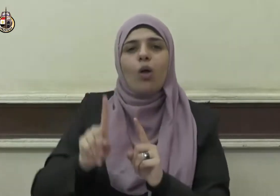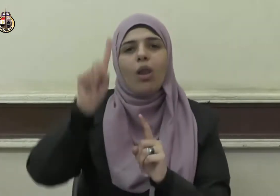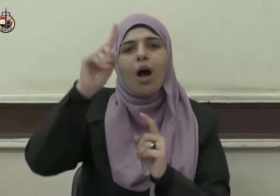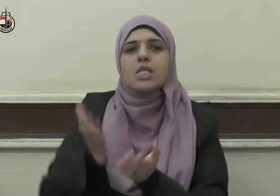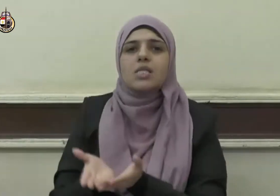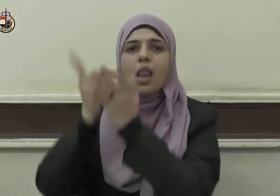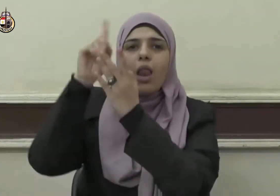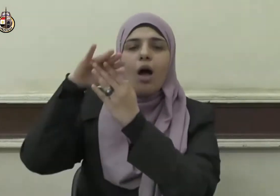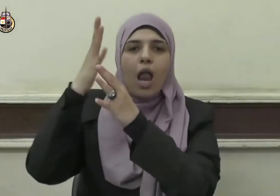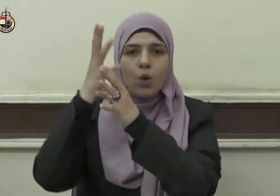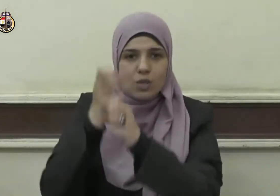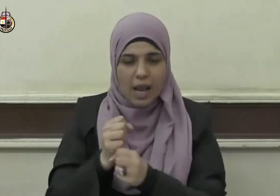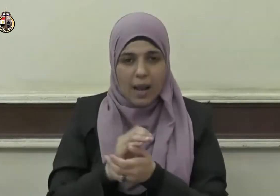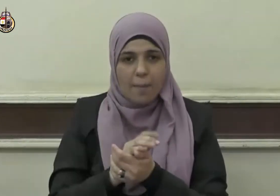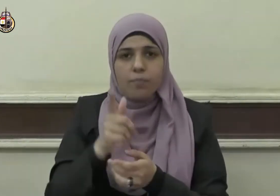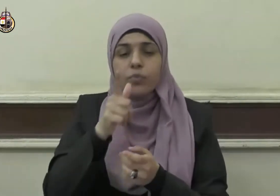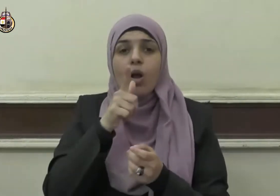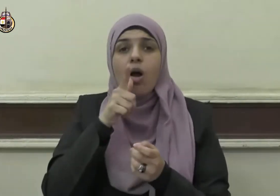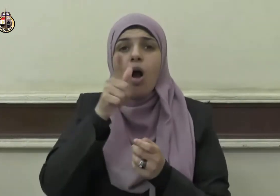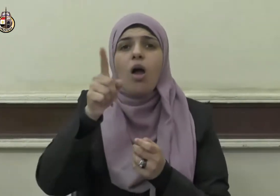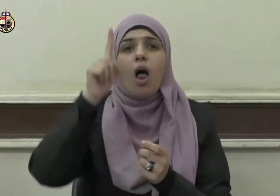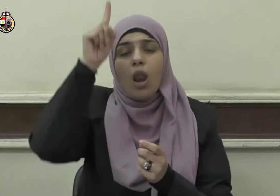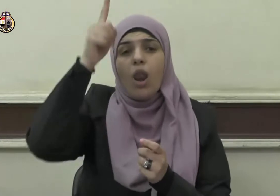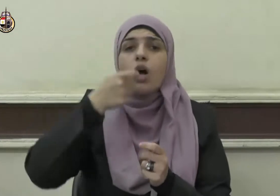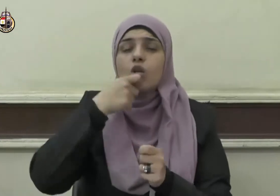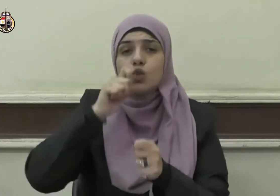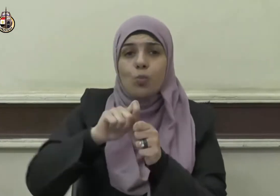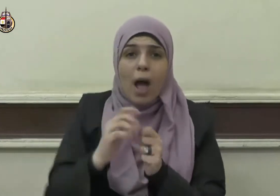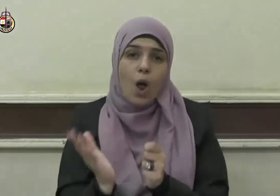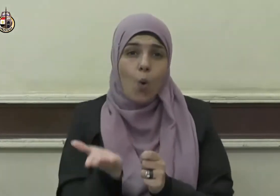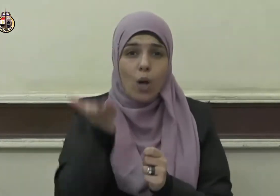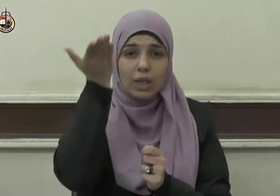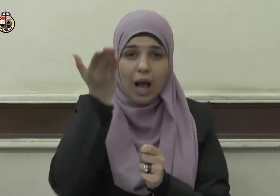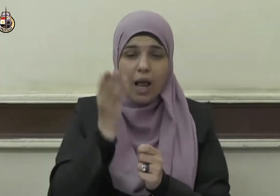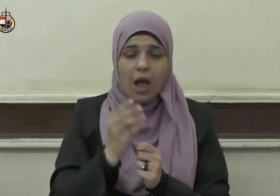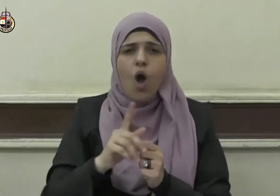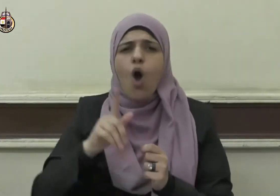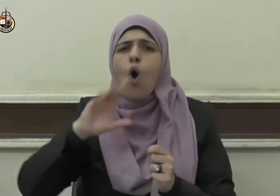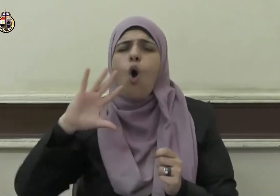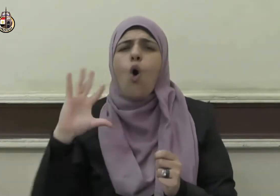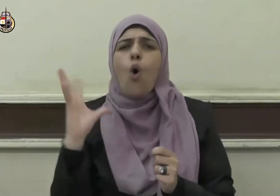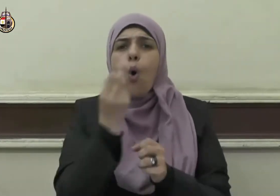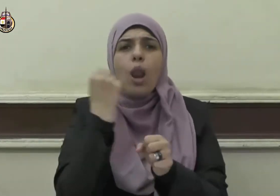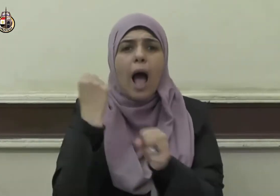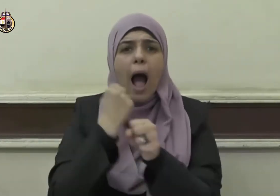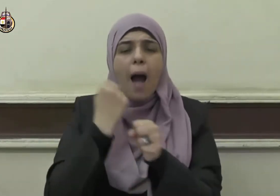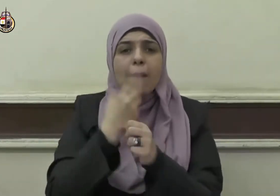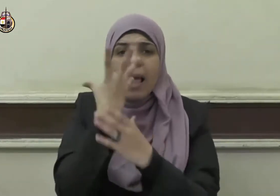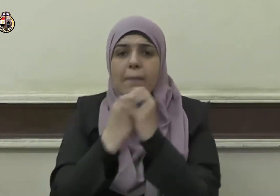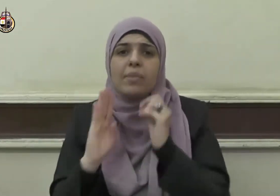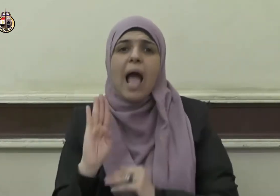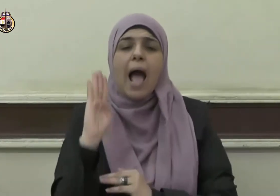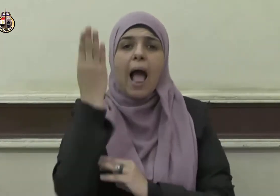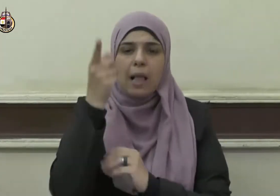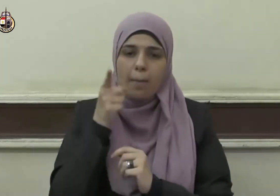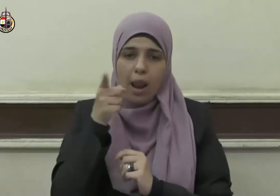وسلم قال الله عز وجل كل عمد ابن آدم له إلا